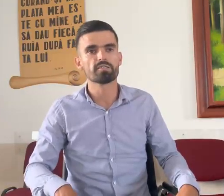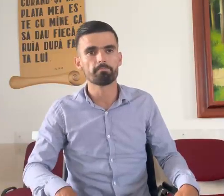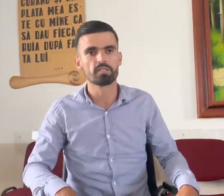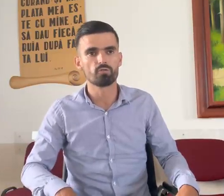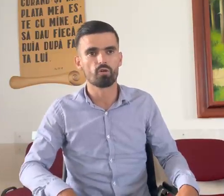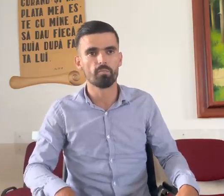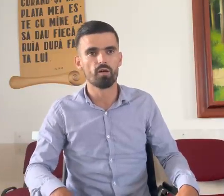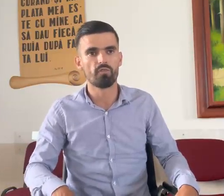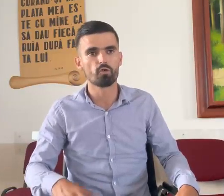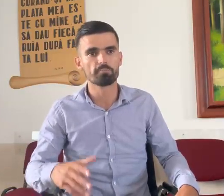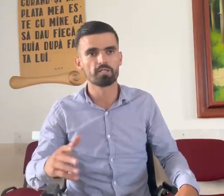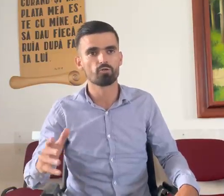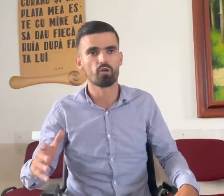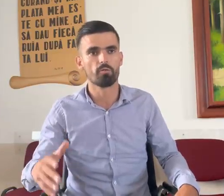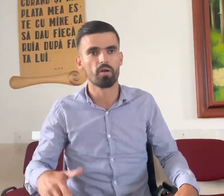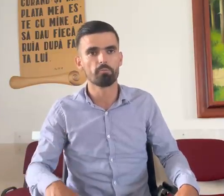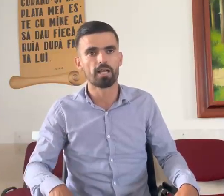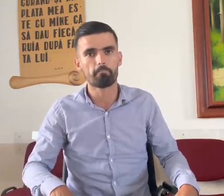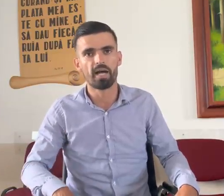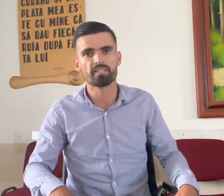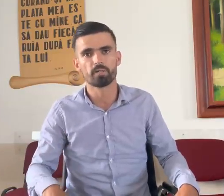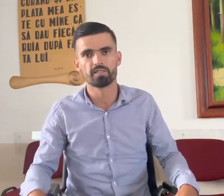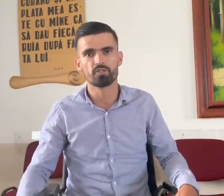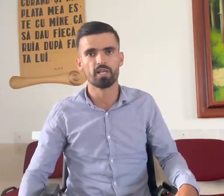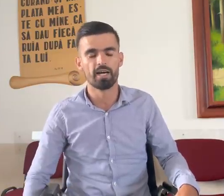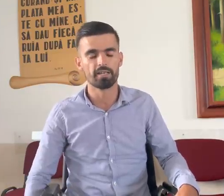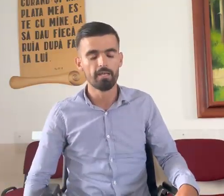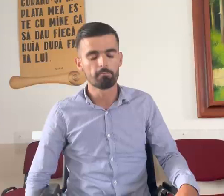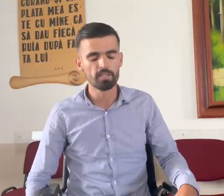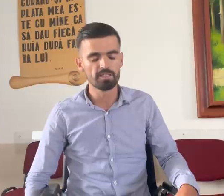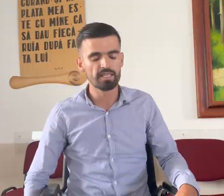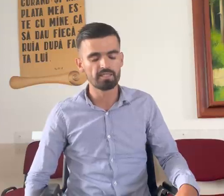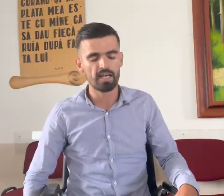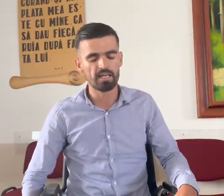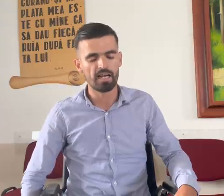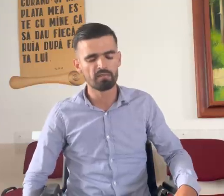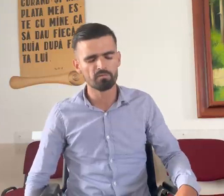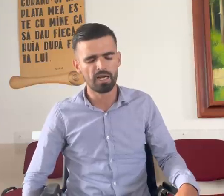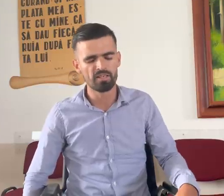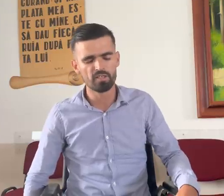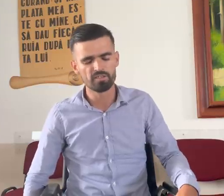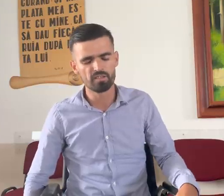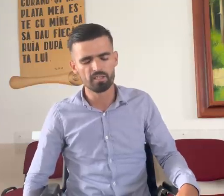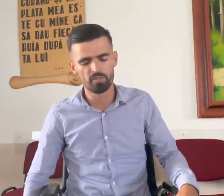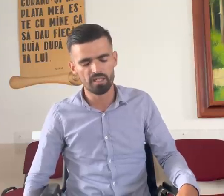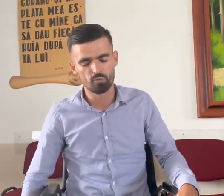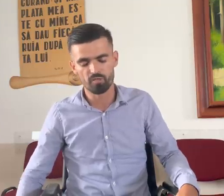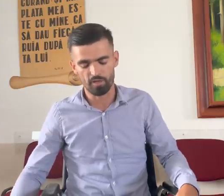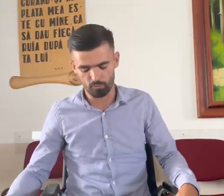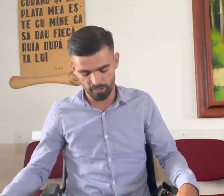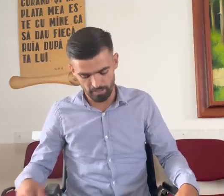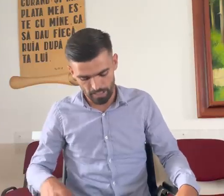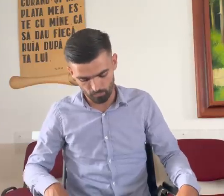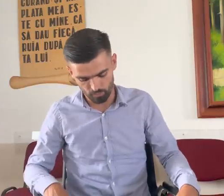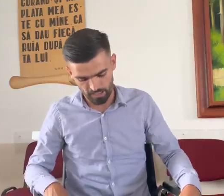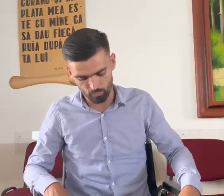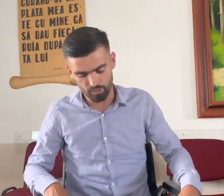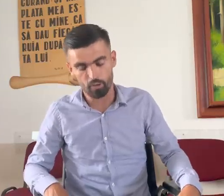este păstorul meu. A fost păstorul meu până la 14 ani, până Satan a investit în mine tot felul de daruri, daruri de